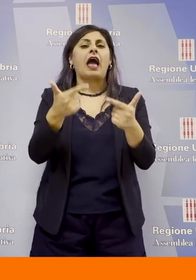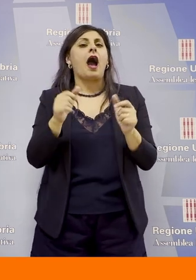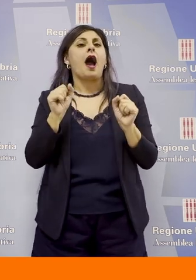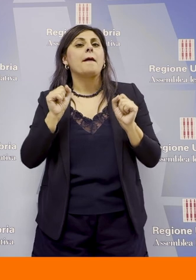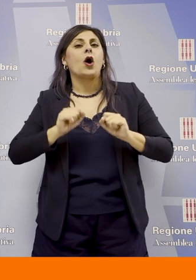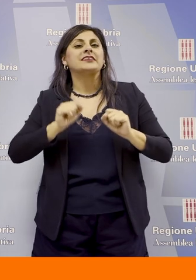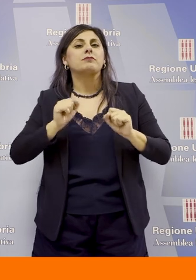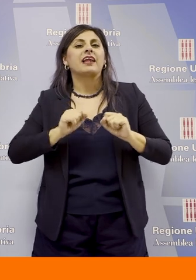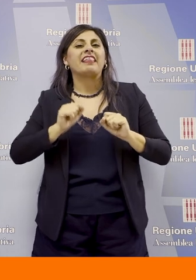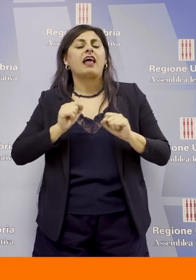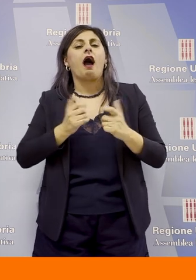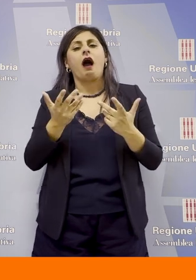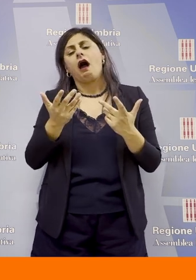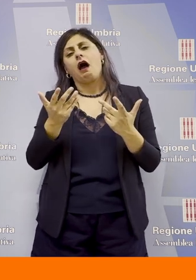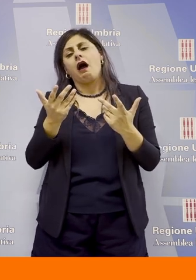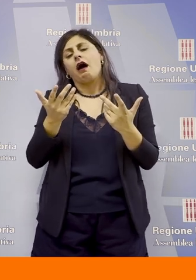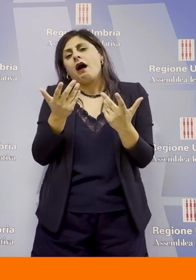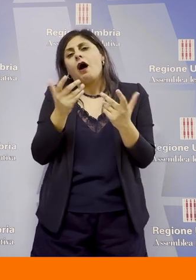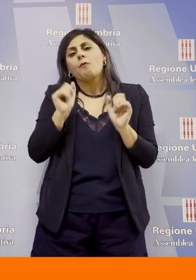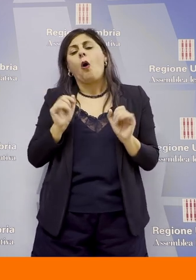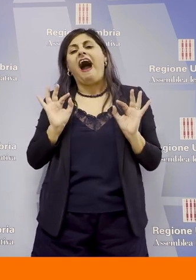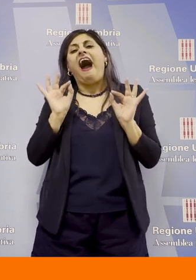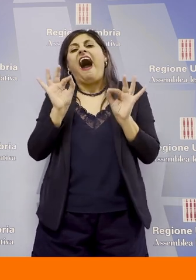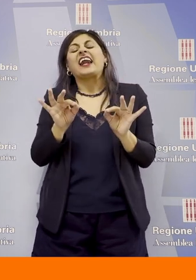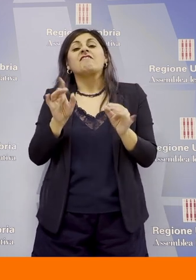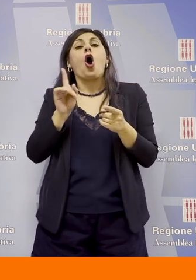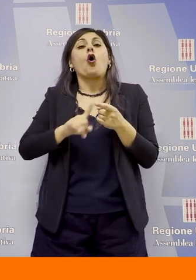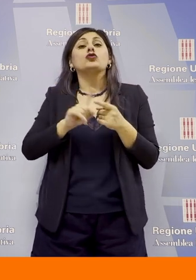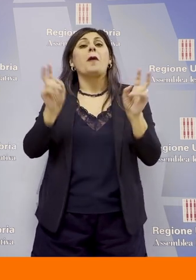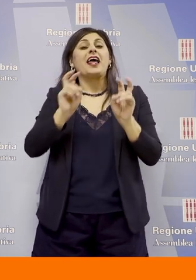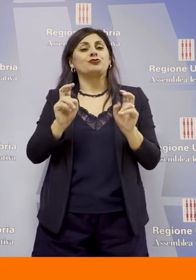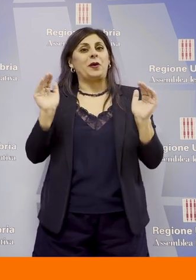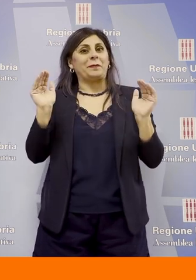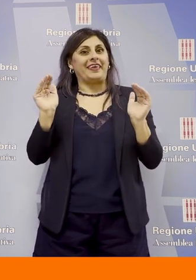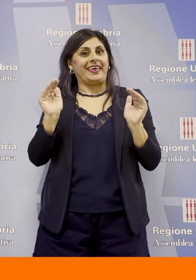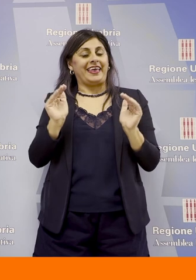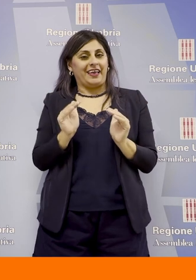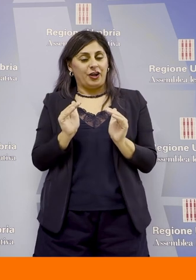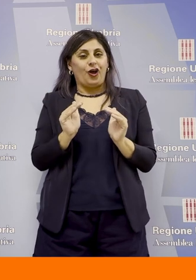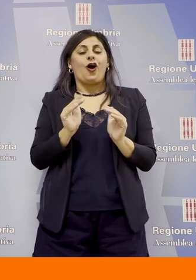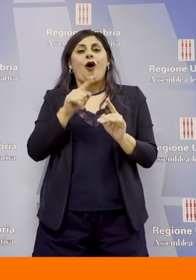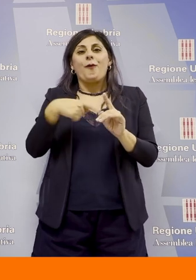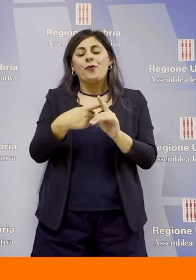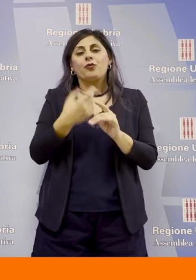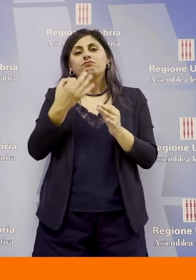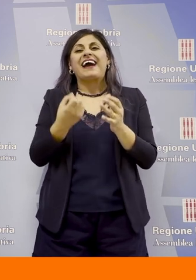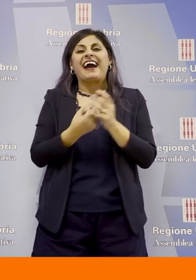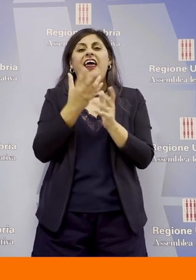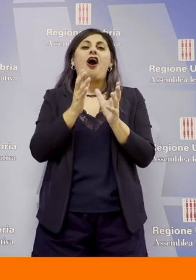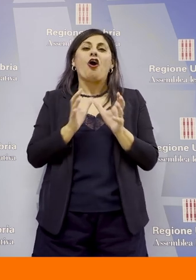poter arrivare a un minor consumo energetico e allo stesso tempo creare comunità e rete